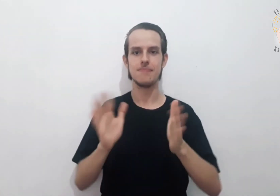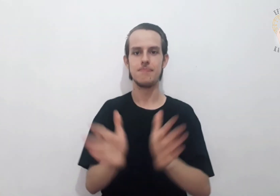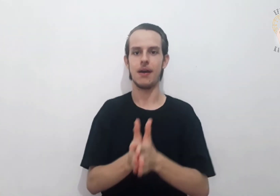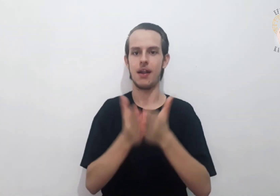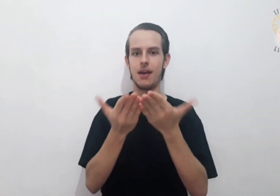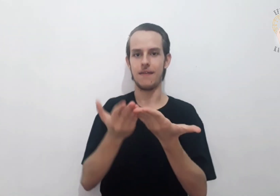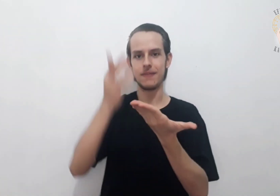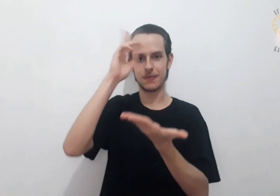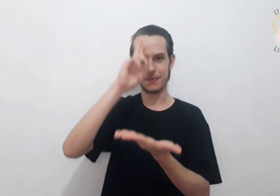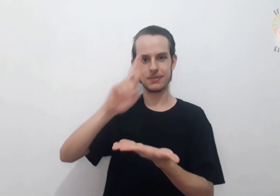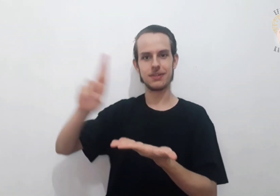Palavra do Senhor